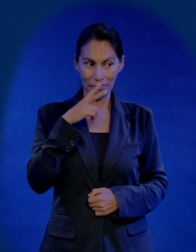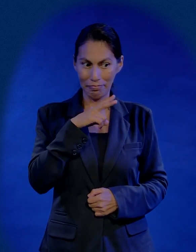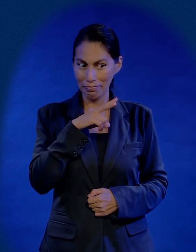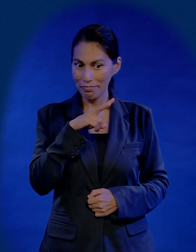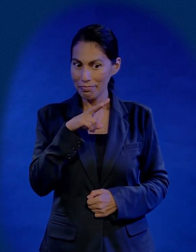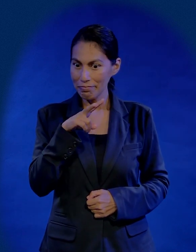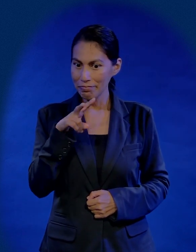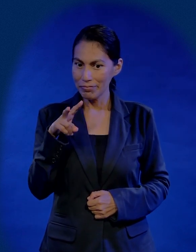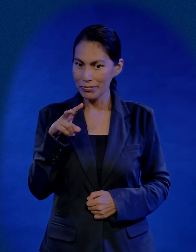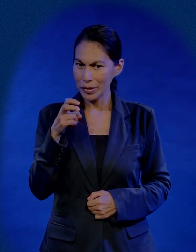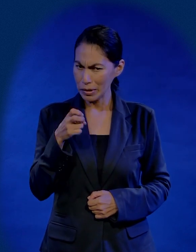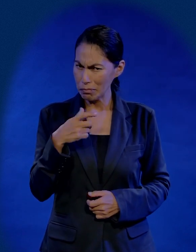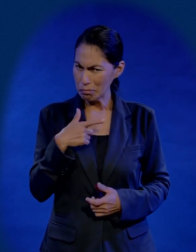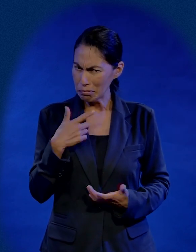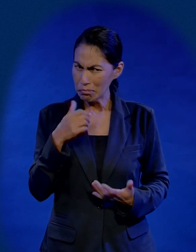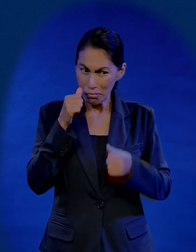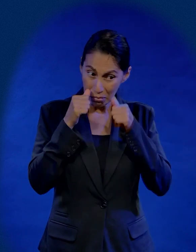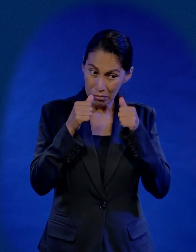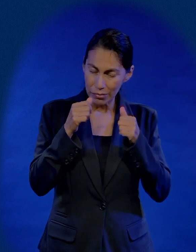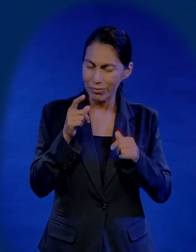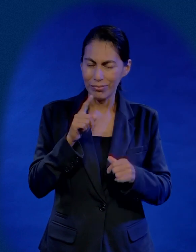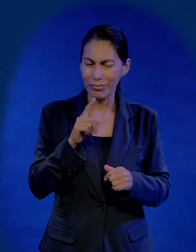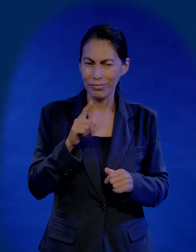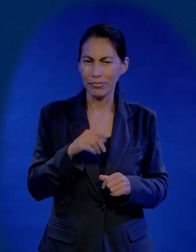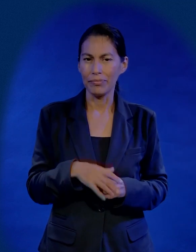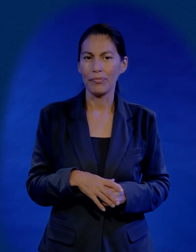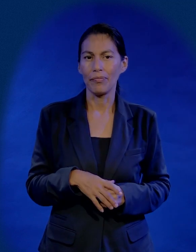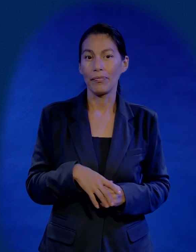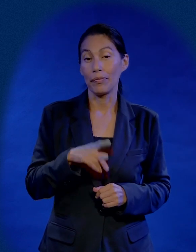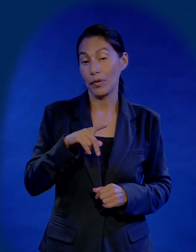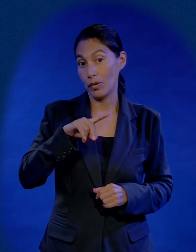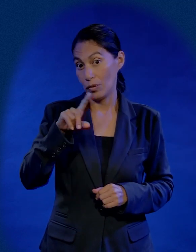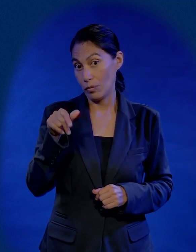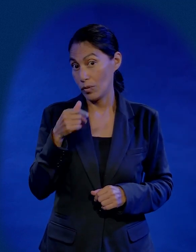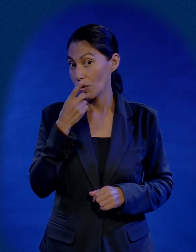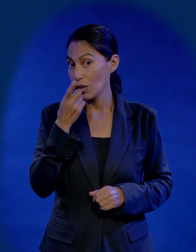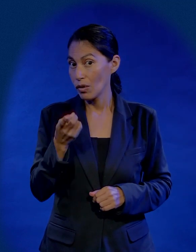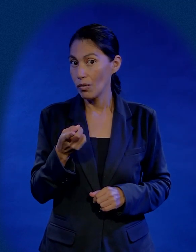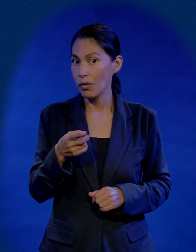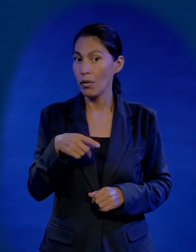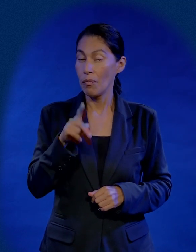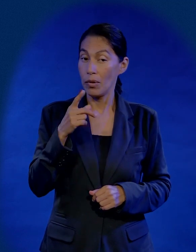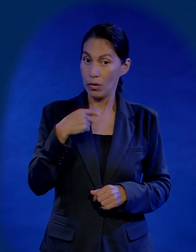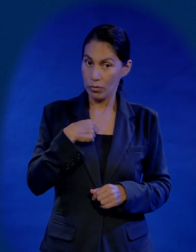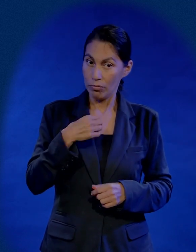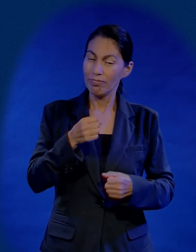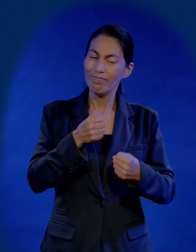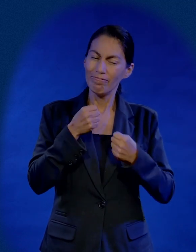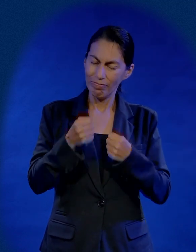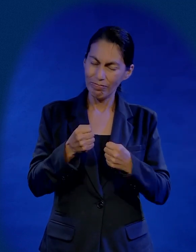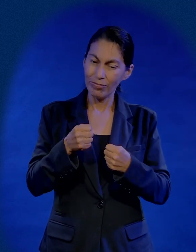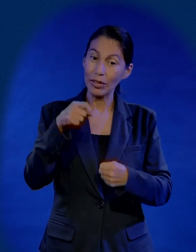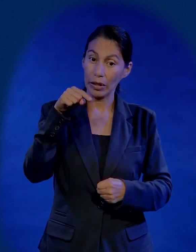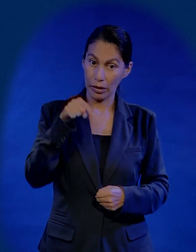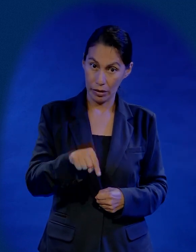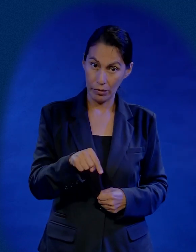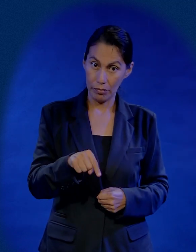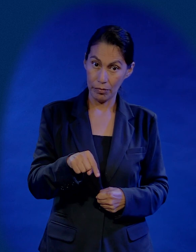yo estaba viendo eso allá arriba la verdad eso no me llamó la atención pero después dijo pero yo sé que aquí